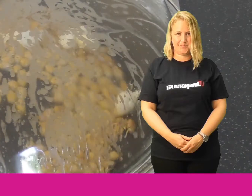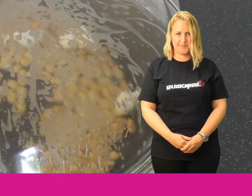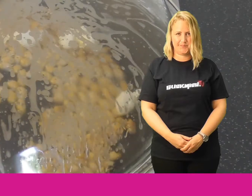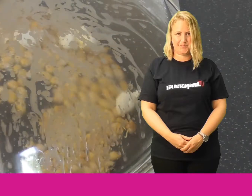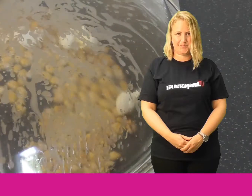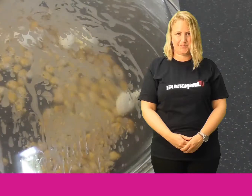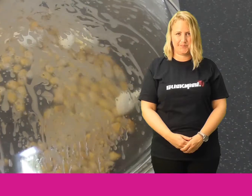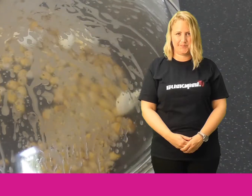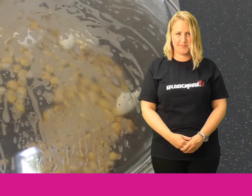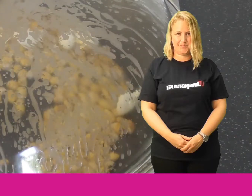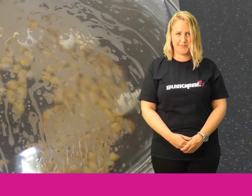heute. Das war's